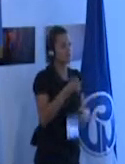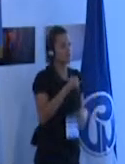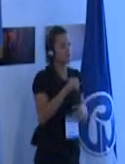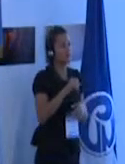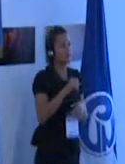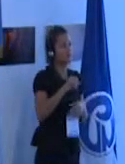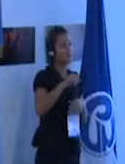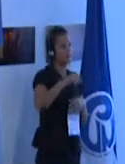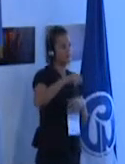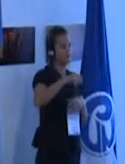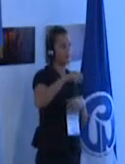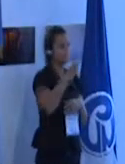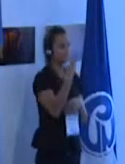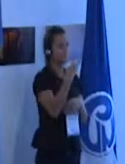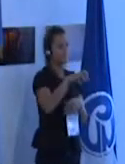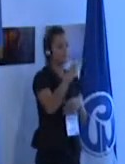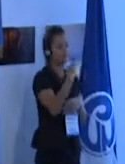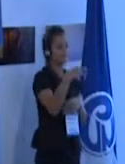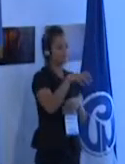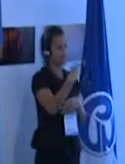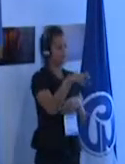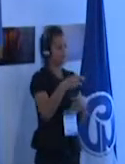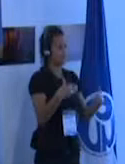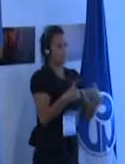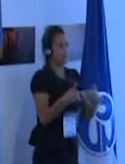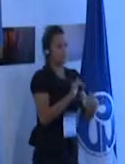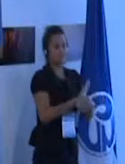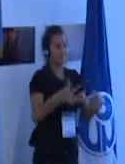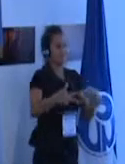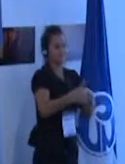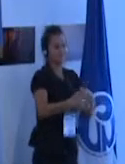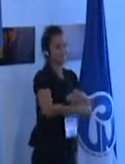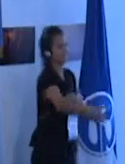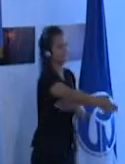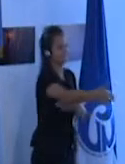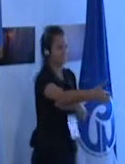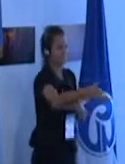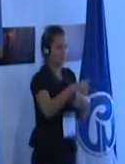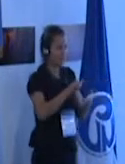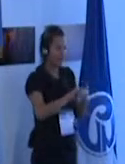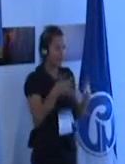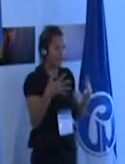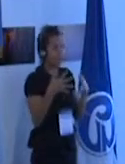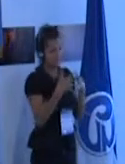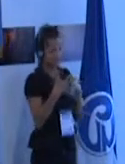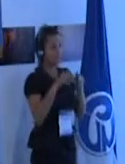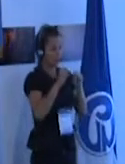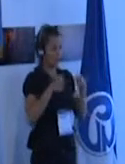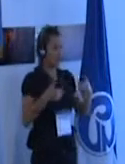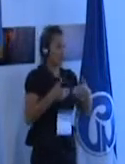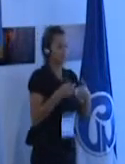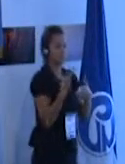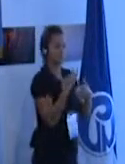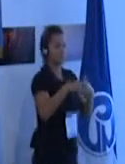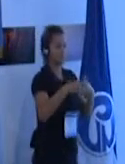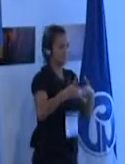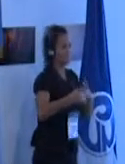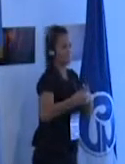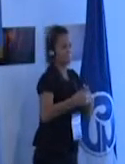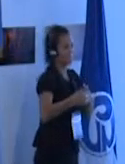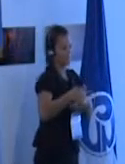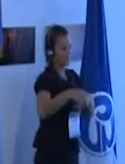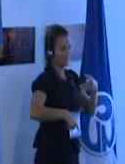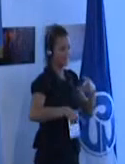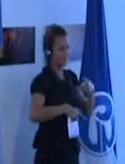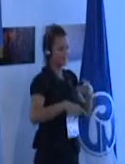en este momento la diferencia es tan grande que ya no es posible y yo creo que ellos tienen razón creo que también los docentes tienen